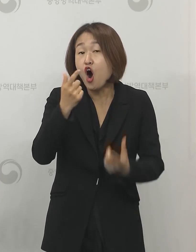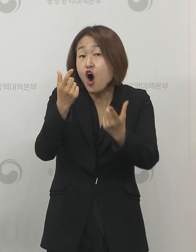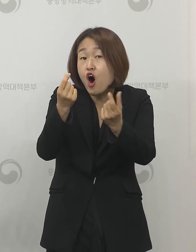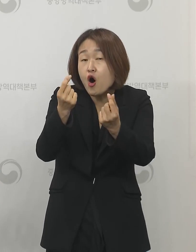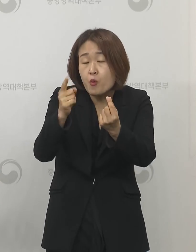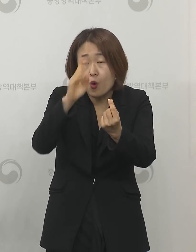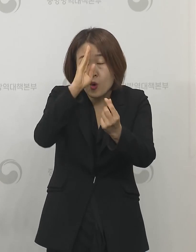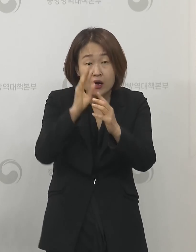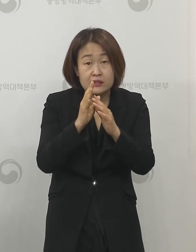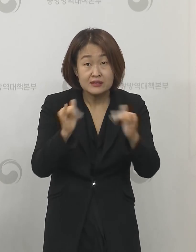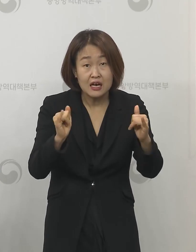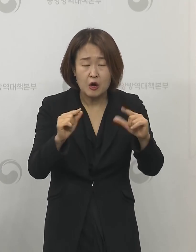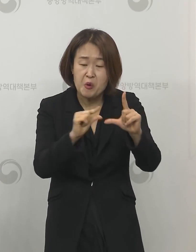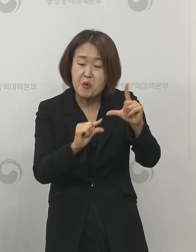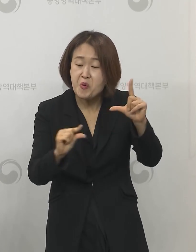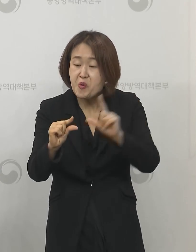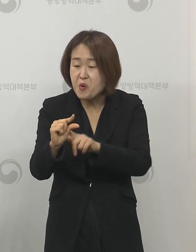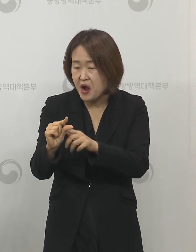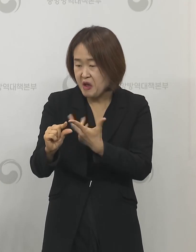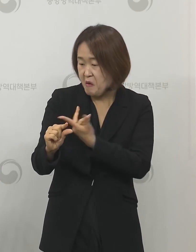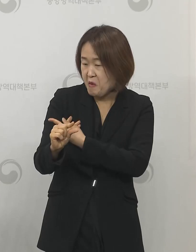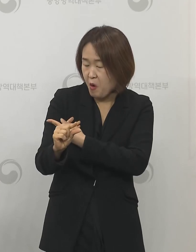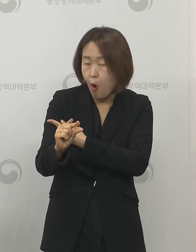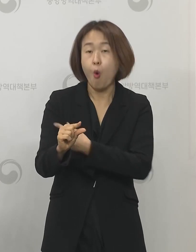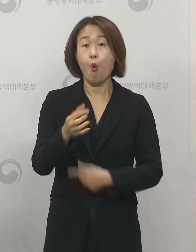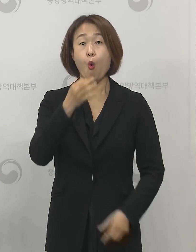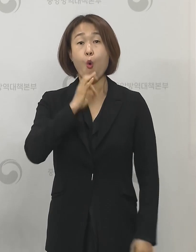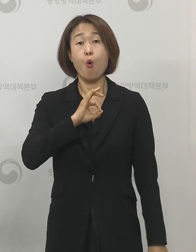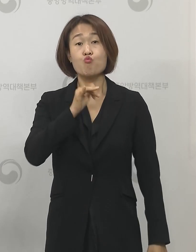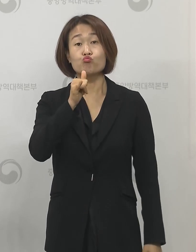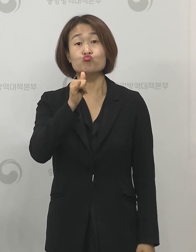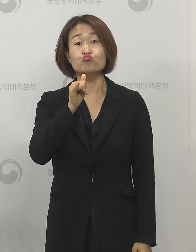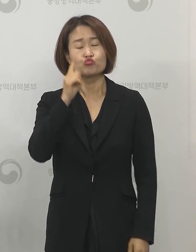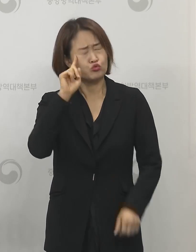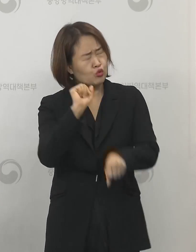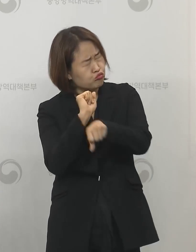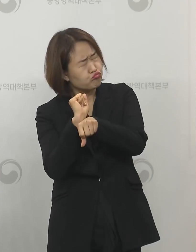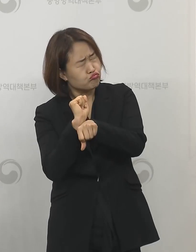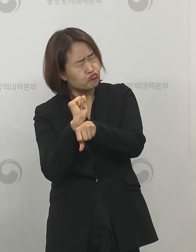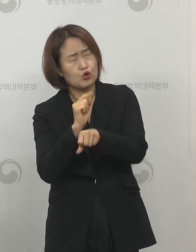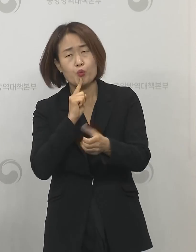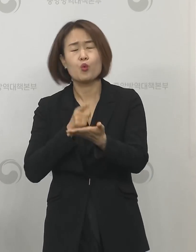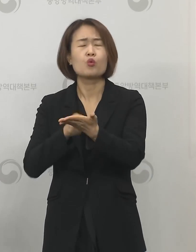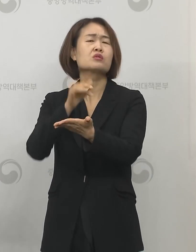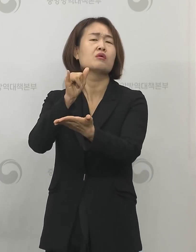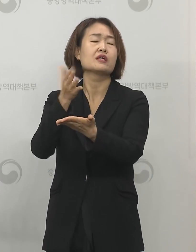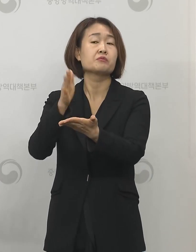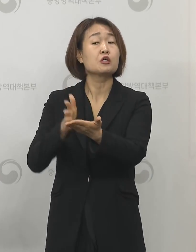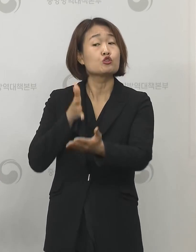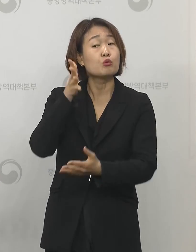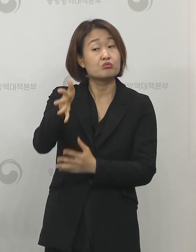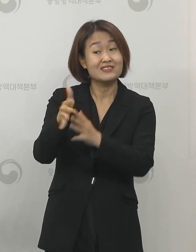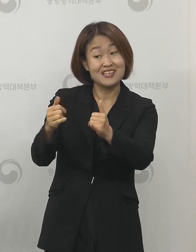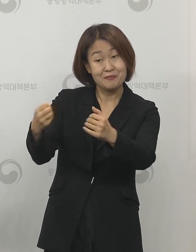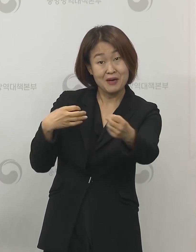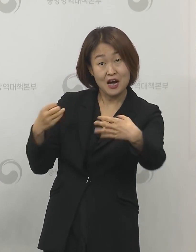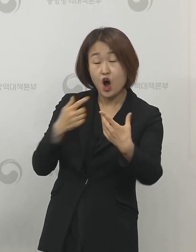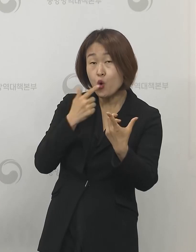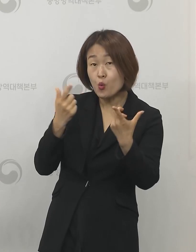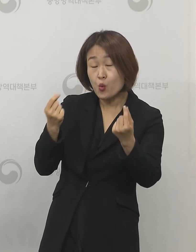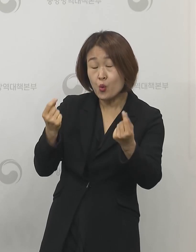환자의 일부 투여에서 효과가 있다는 그런 연구 결과 보고가 있지만 전문가들이 지적하신 것처럼